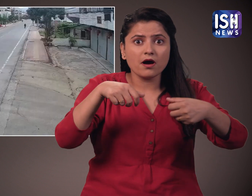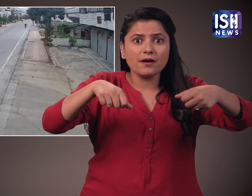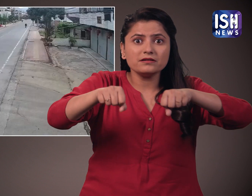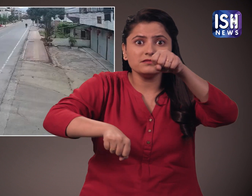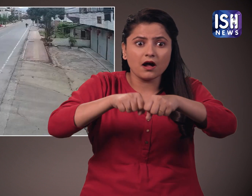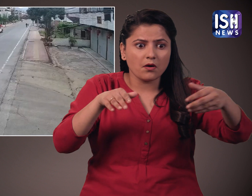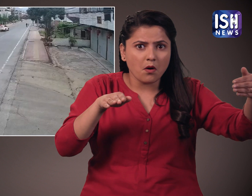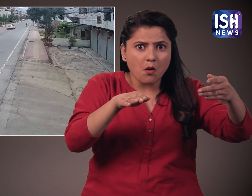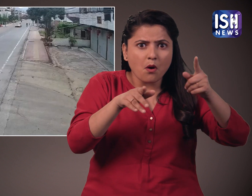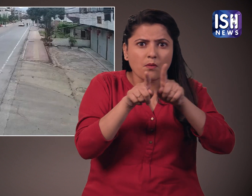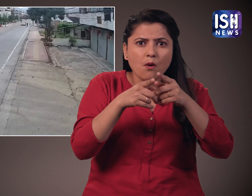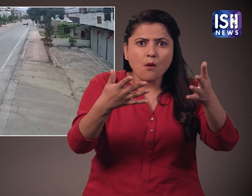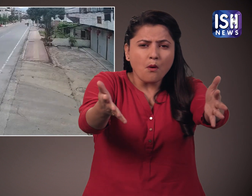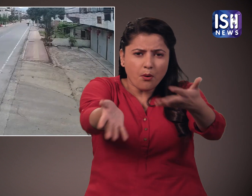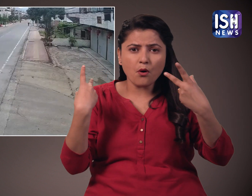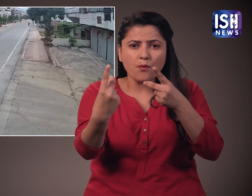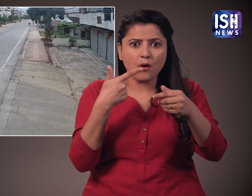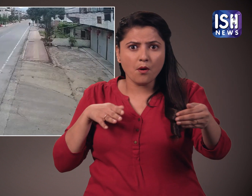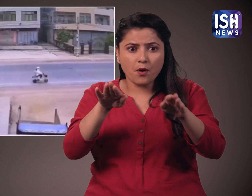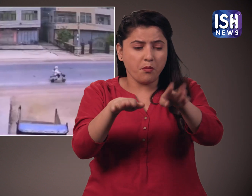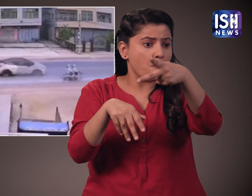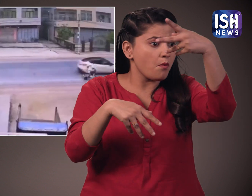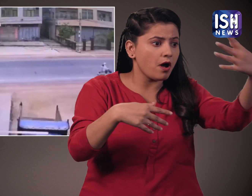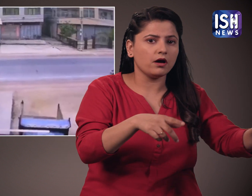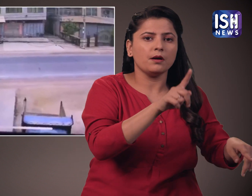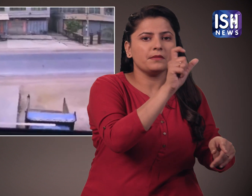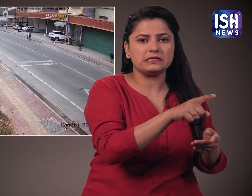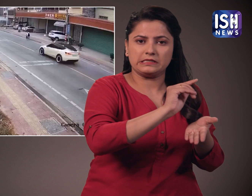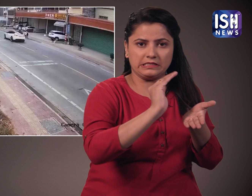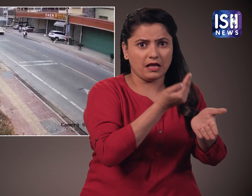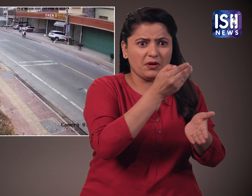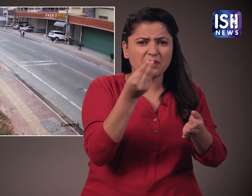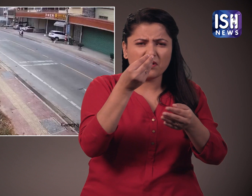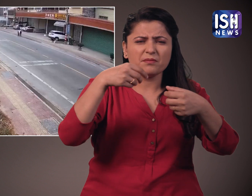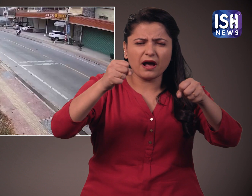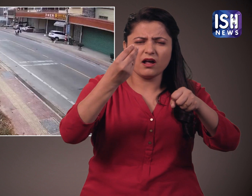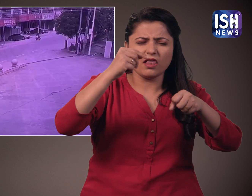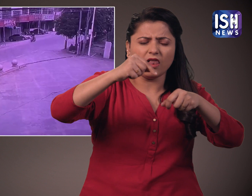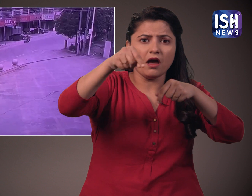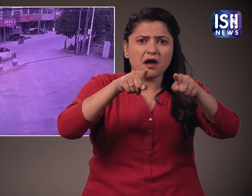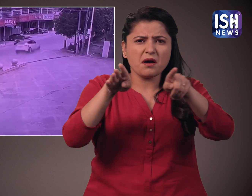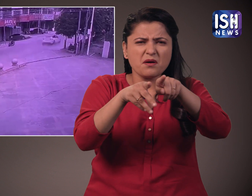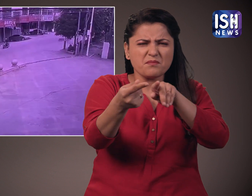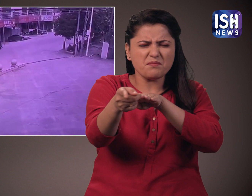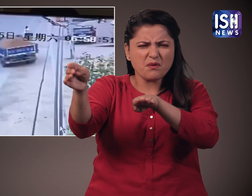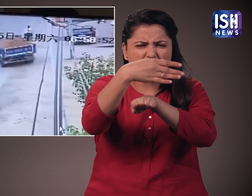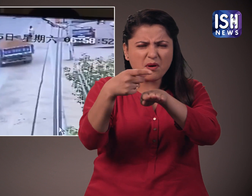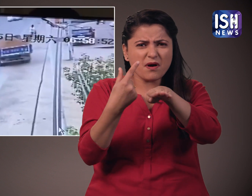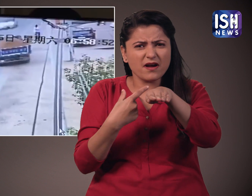कार तेजी से एक साइकल के आगे से निकली साइकल चाला गिर गया लेकिन सुरक्षित था कार के रस्ते में दो मोटर साइकल